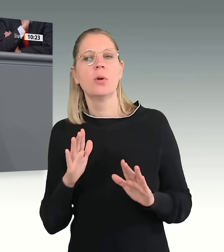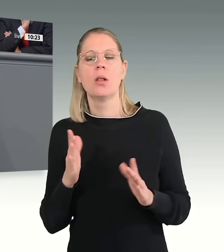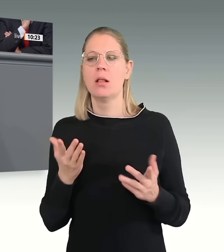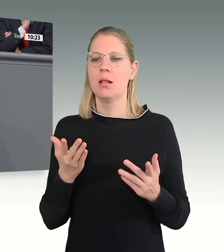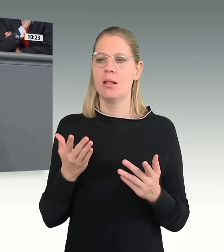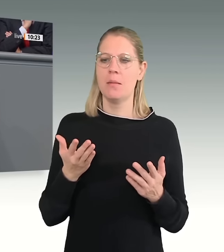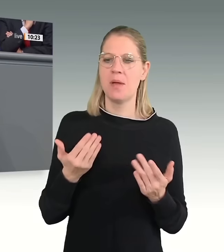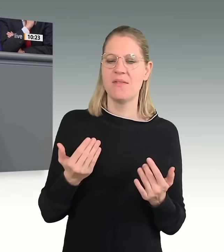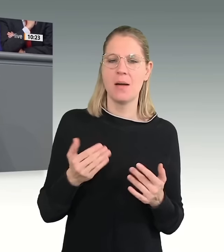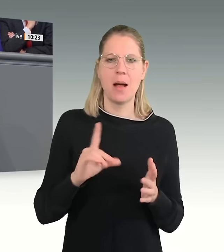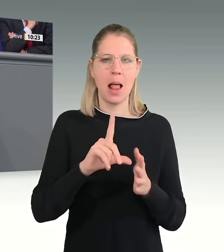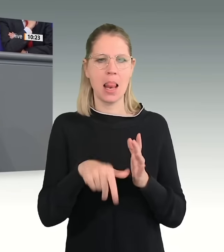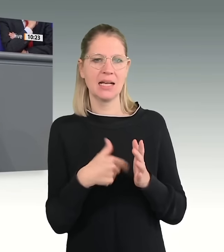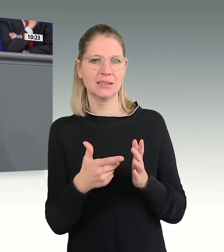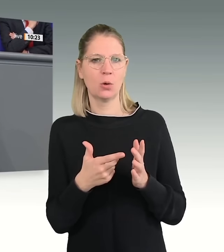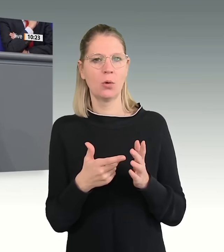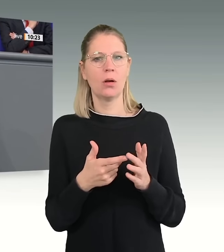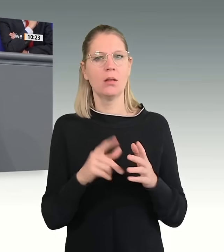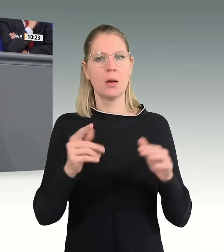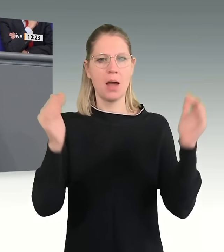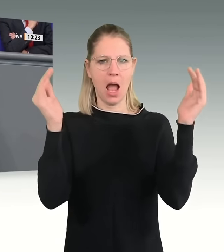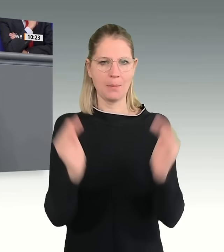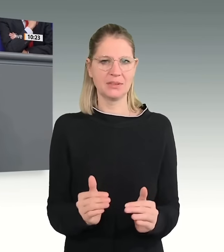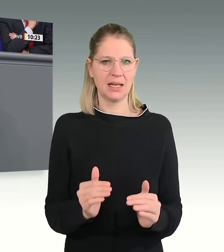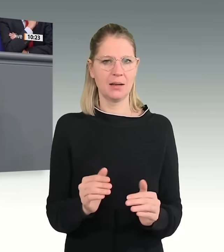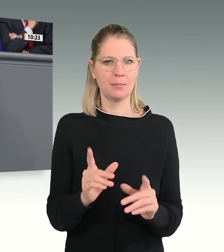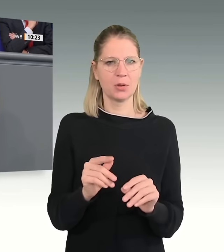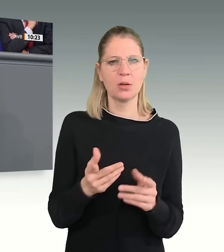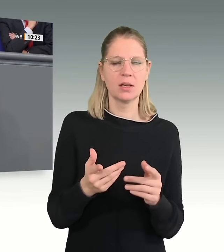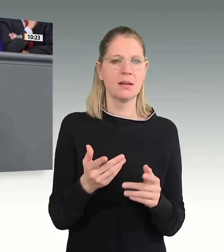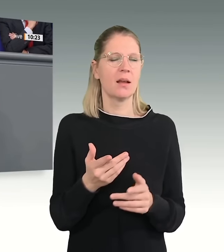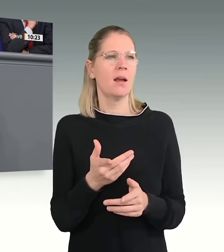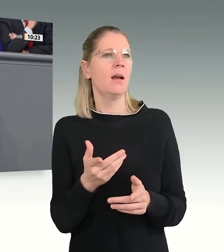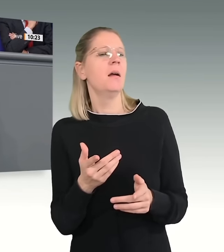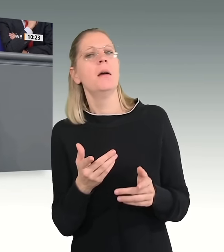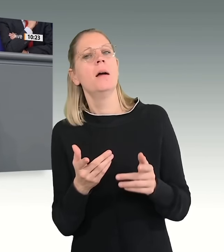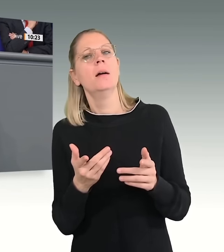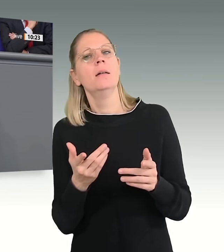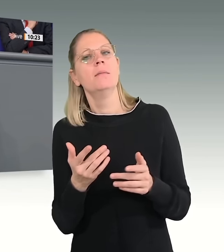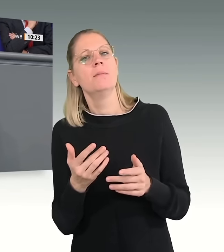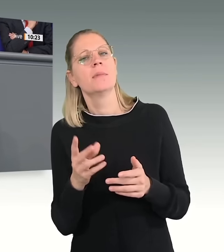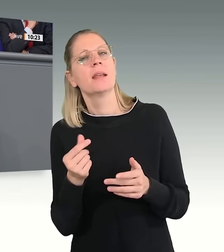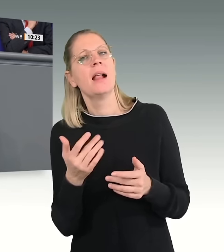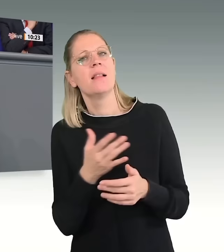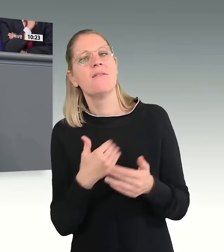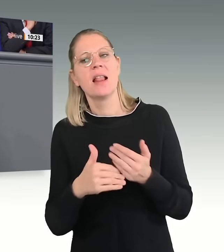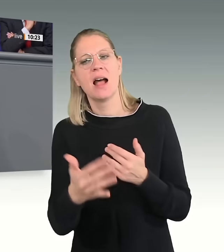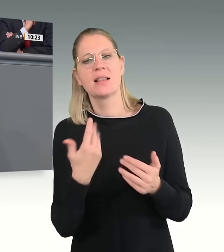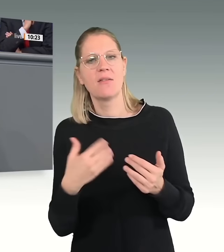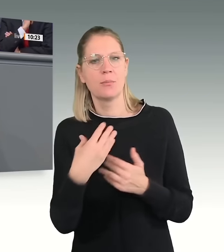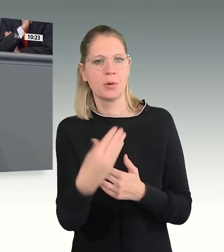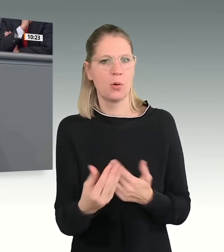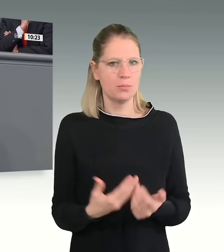36 Monate heraufzustufen und die Arbeitsgelegenheiten von Asylbewerbern deutlich zu